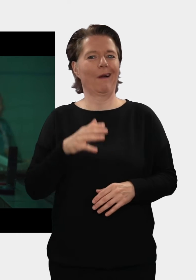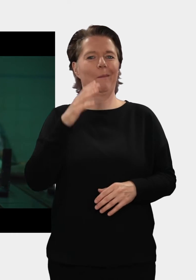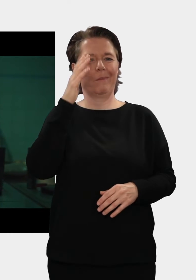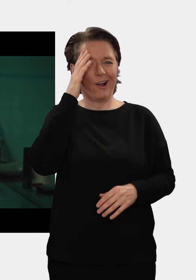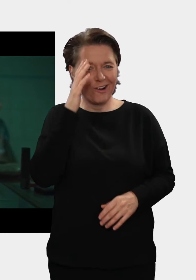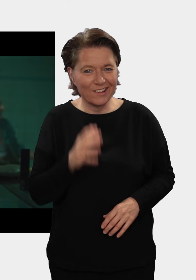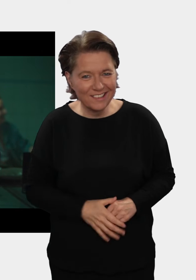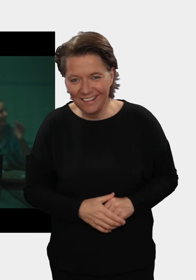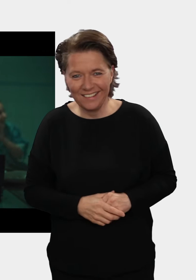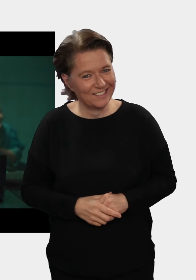Oh mein Gott, voll.